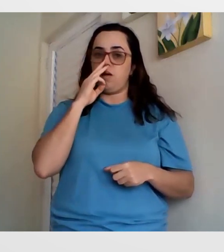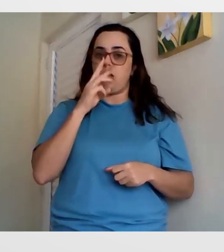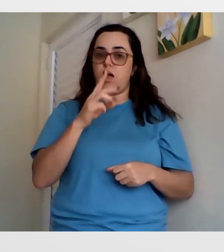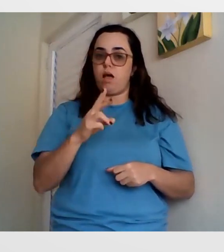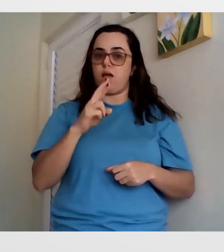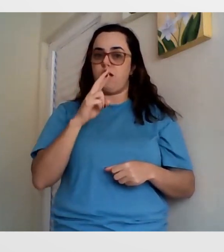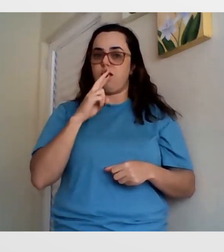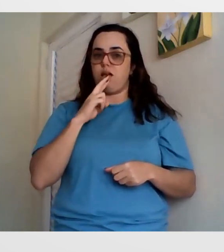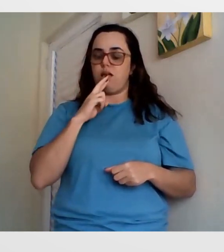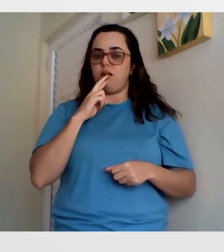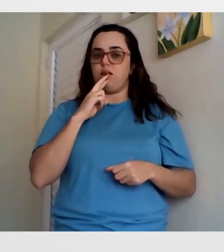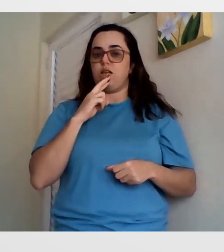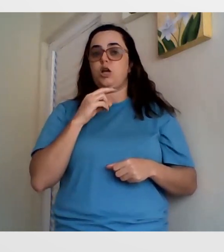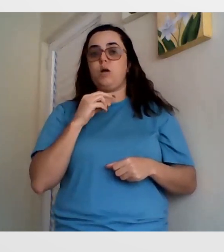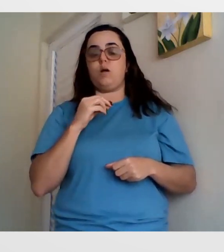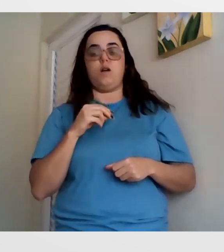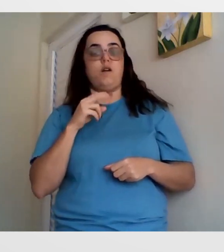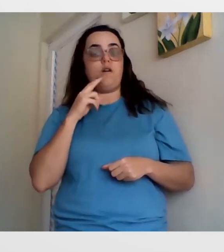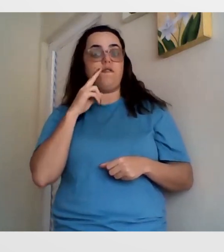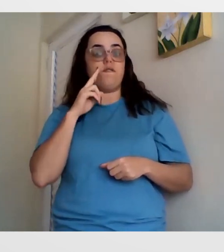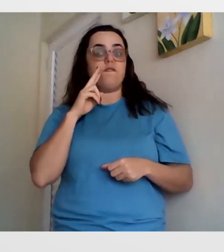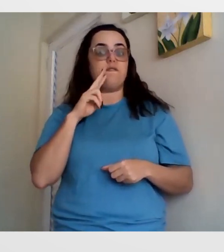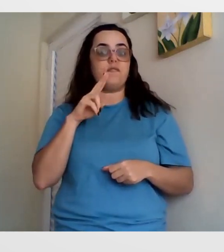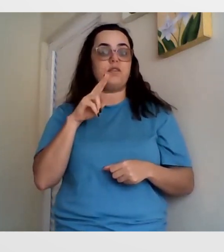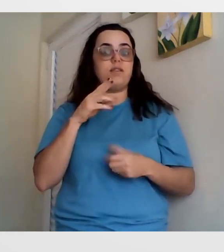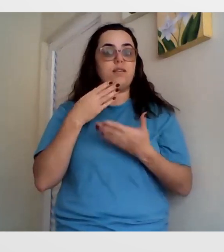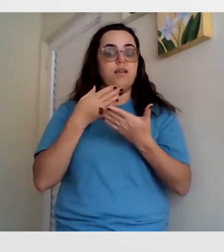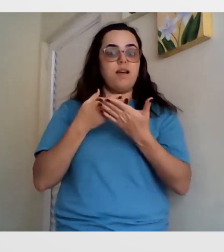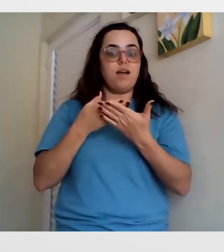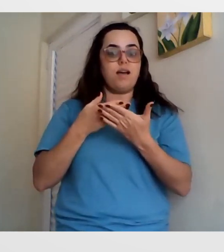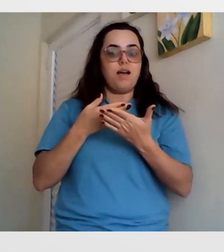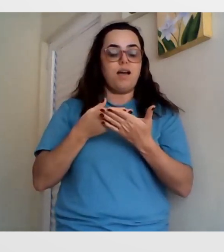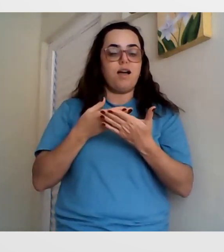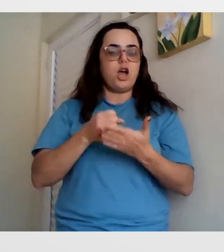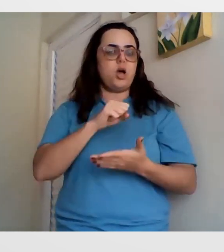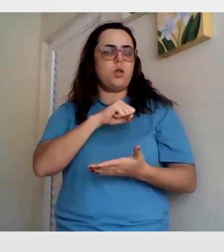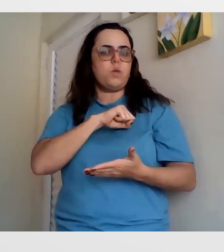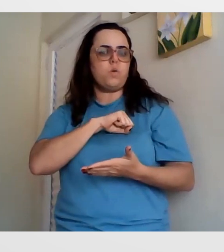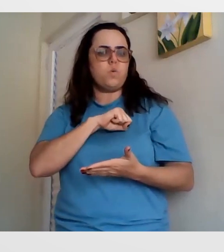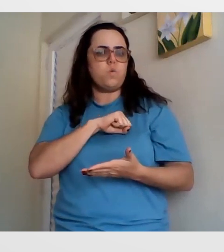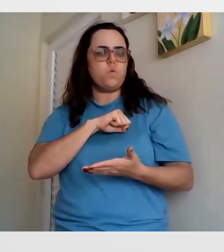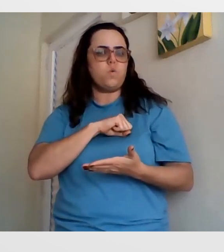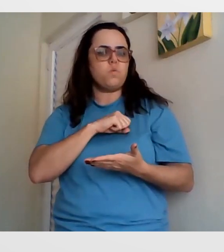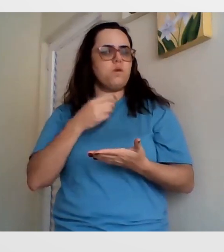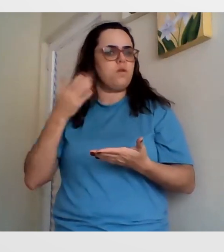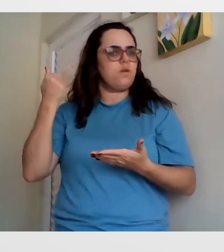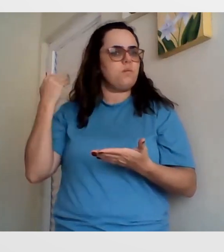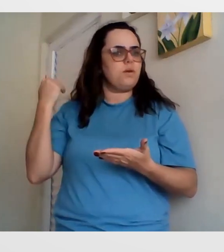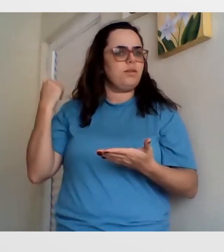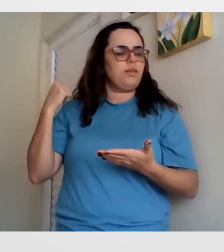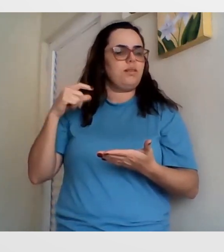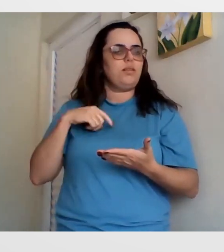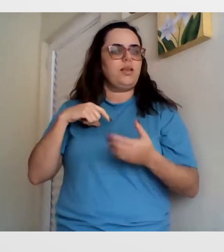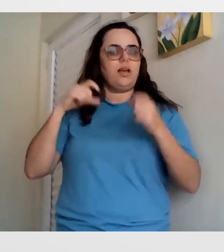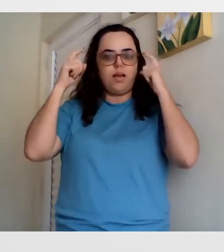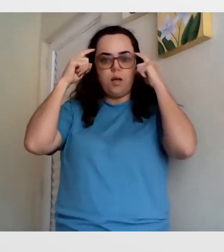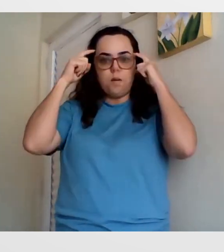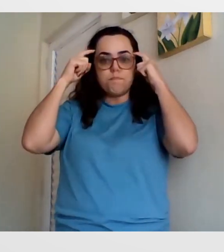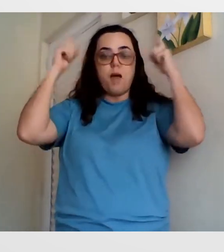ele me disse para que eu estudasse um episódio em específico do método fluente em Libras. E foi